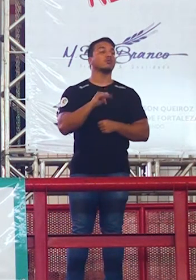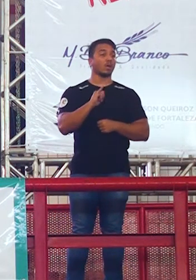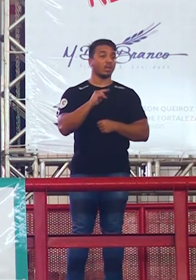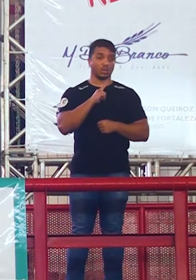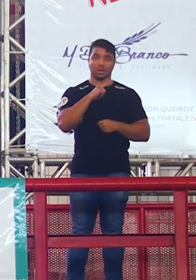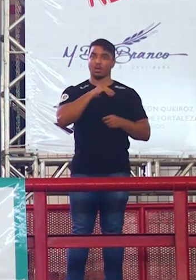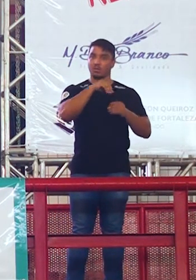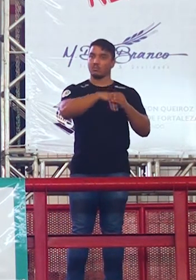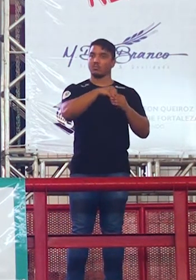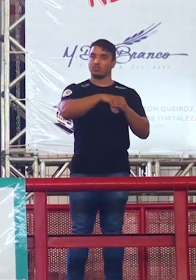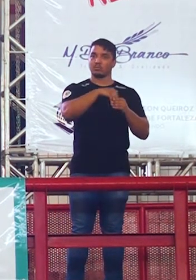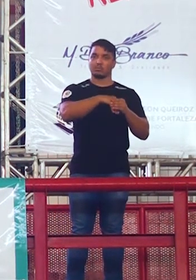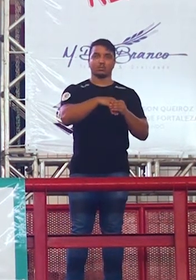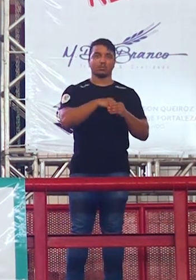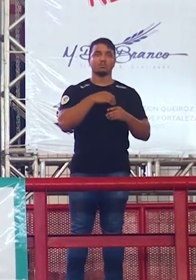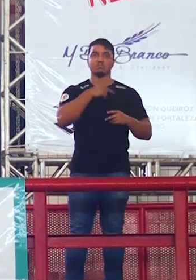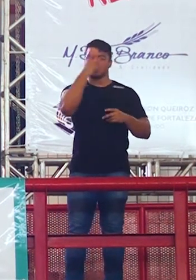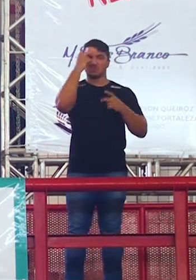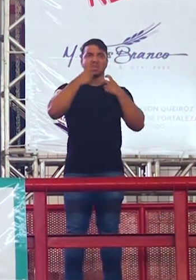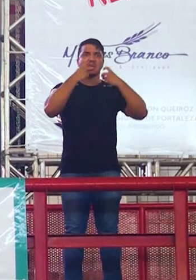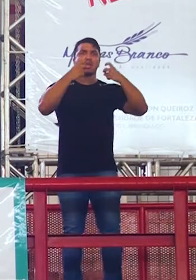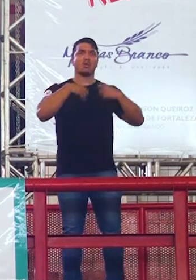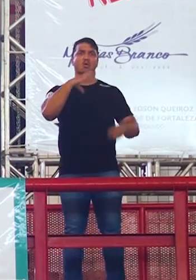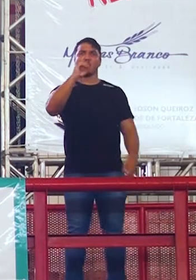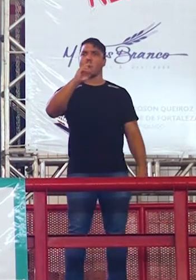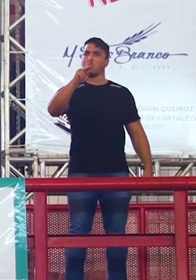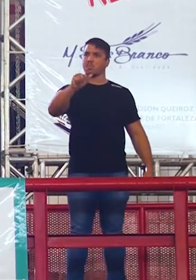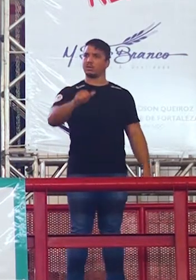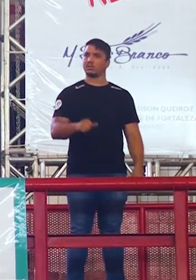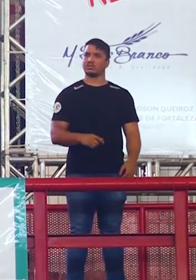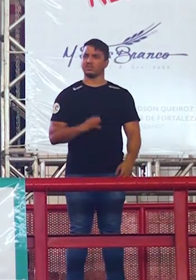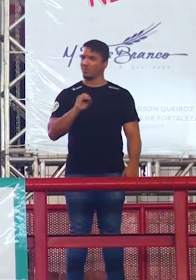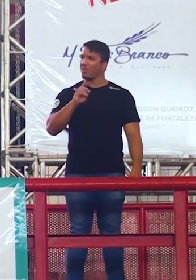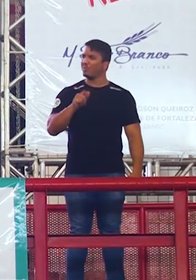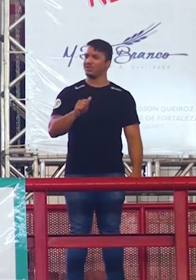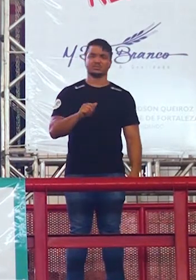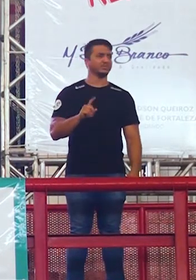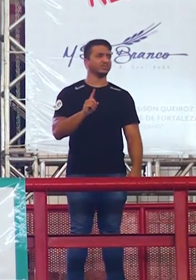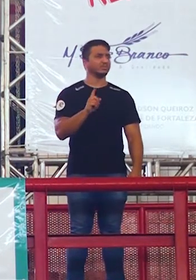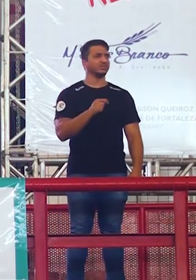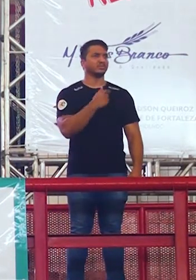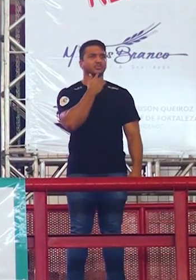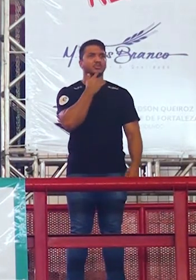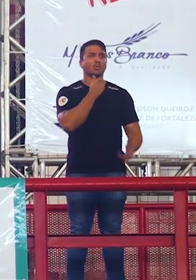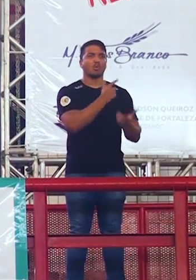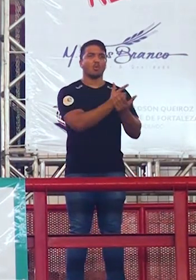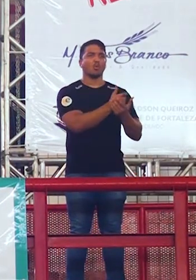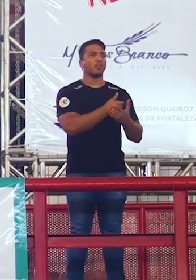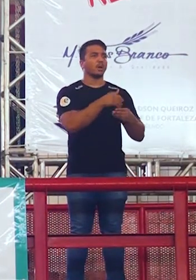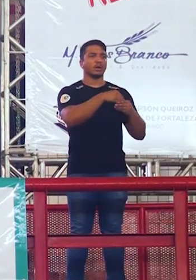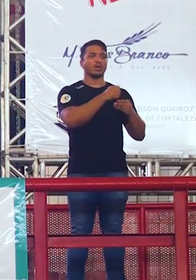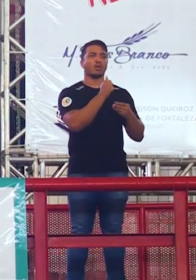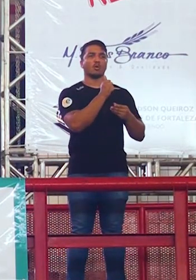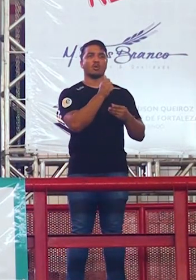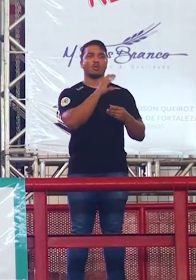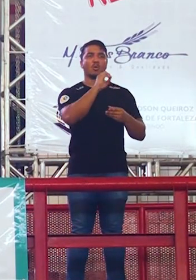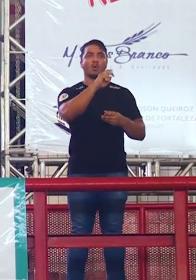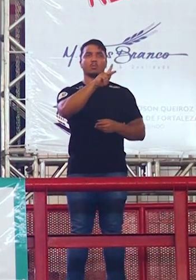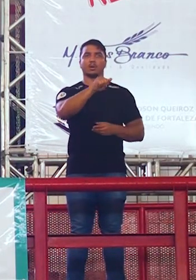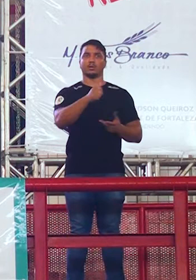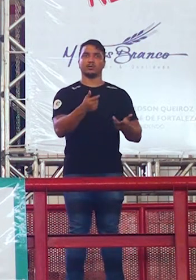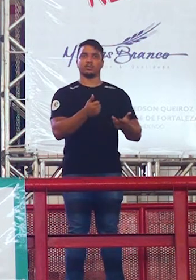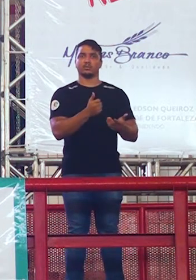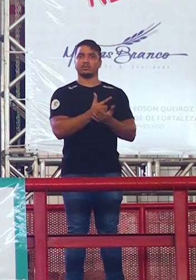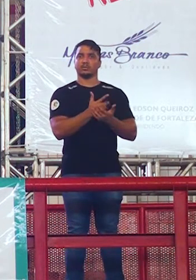A galera gritando copa. Eu lá quero saber de copa criatura. O pessoal está comprando nesse instante figurinha da copa lá na entrada.